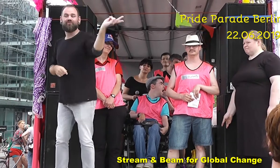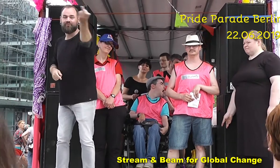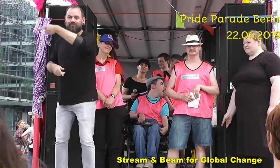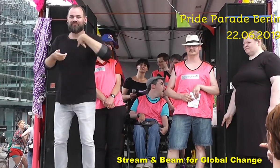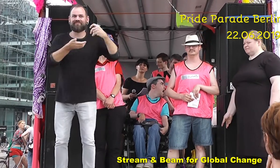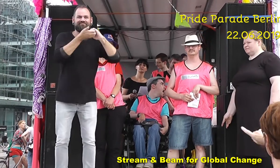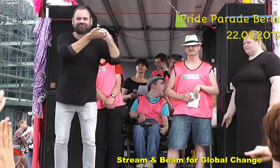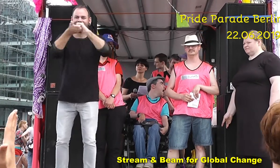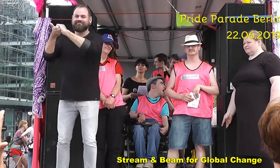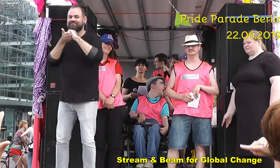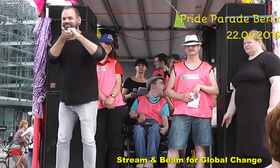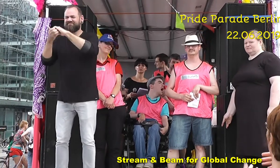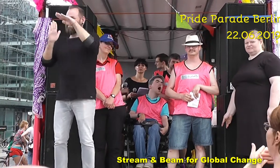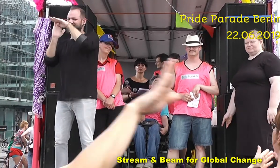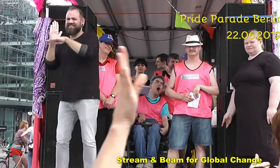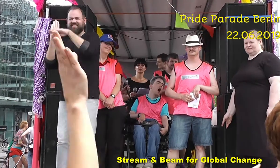wegfeiern.